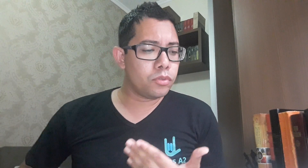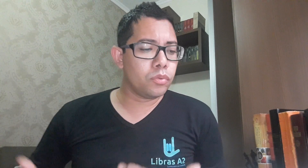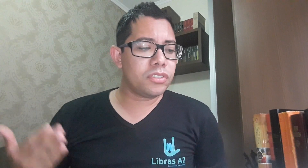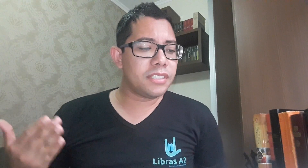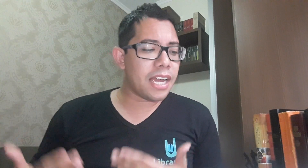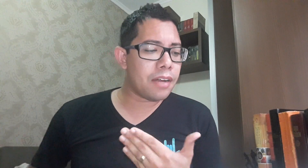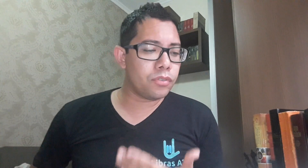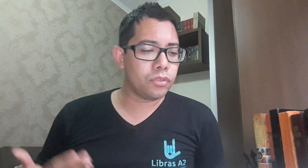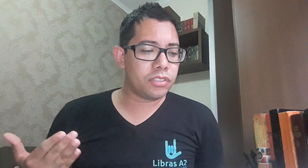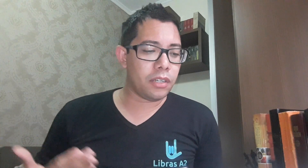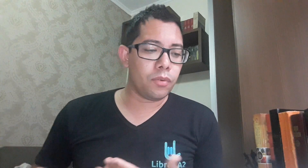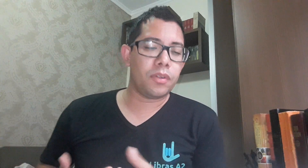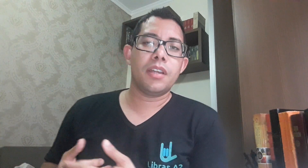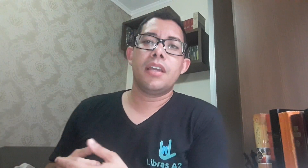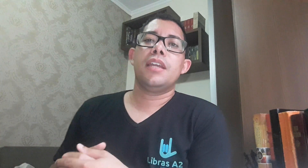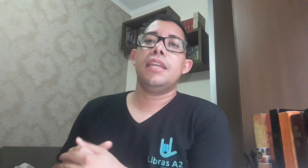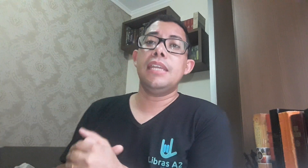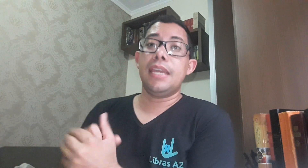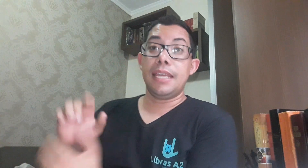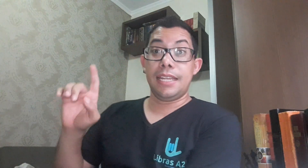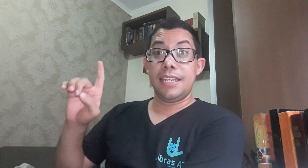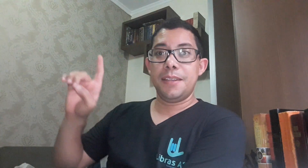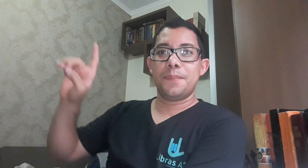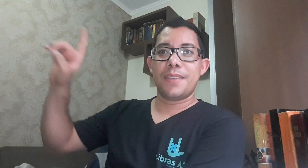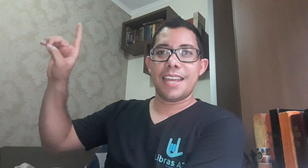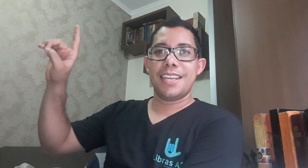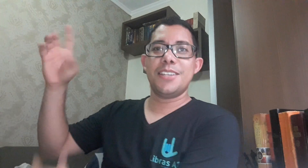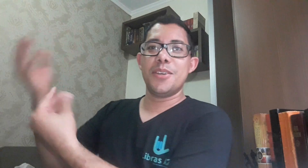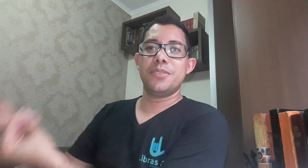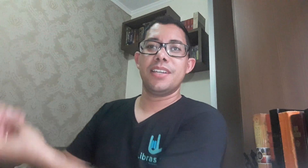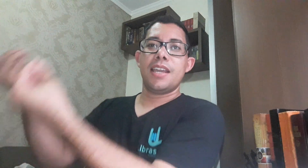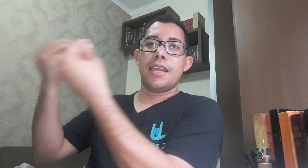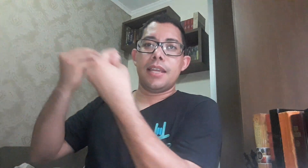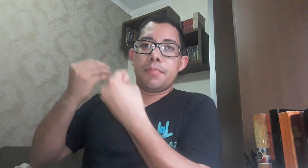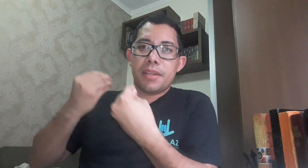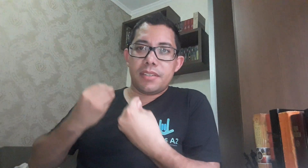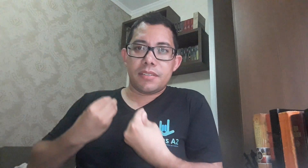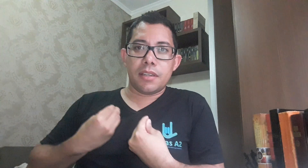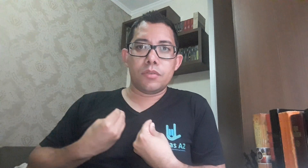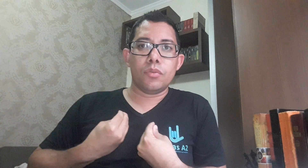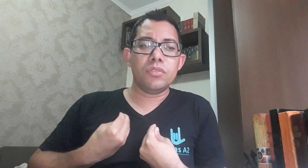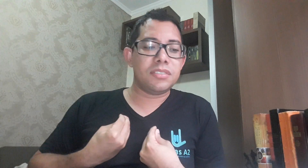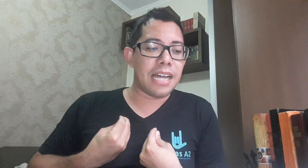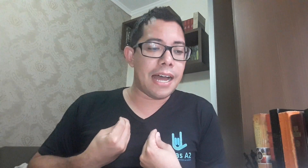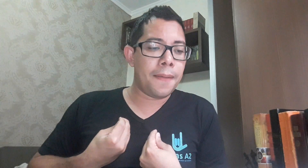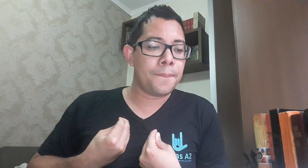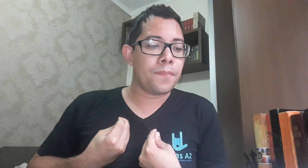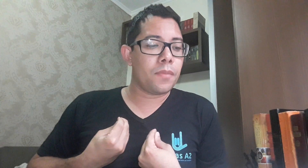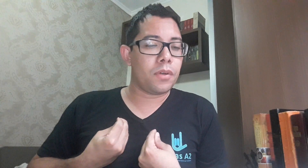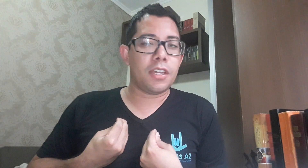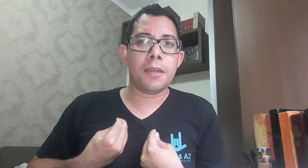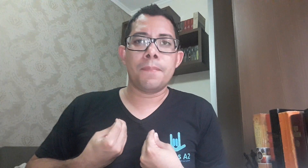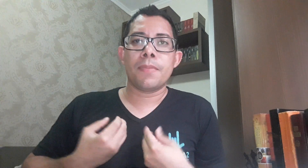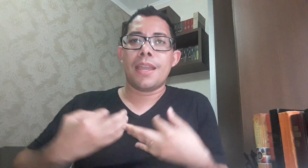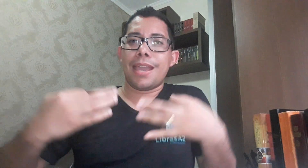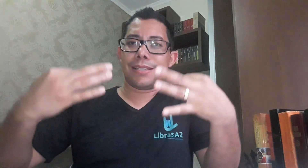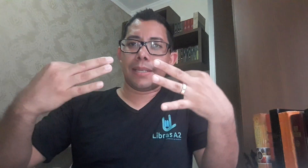um servo do Senhor. E ele, né? E Deus, ele precisa nos dar, ok? Essa